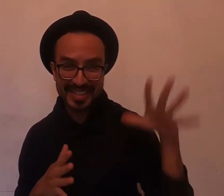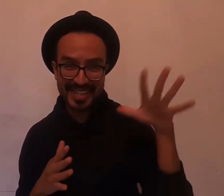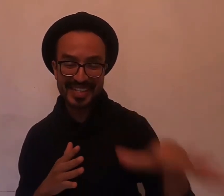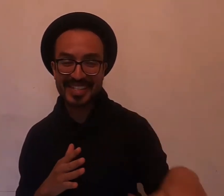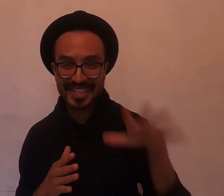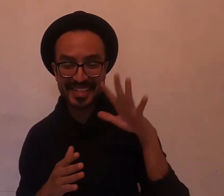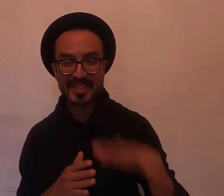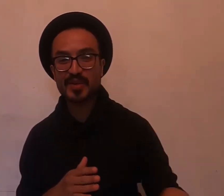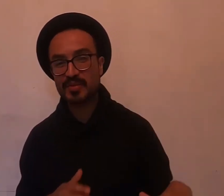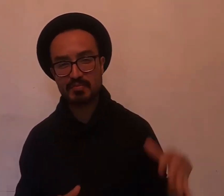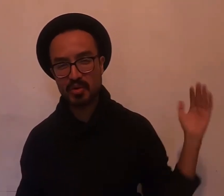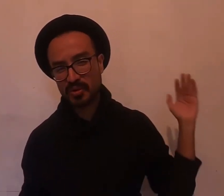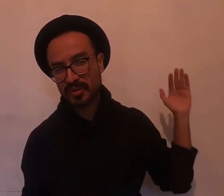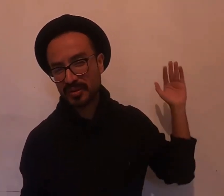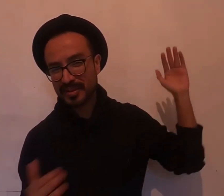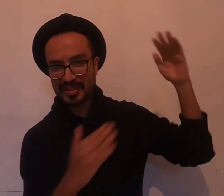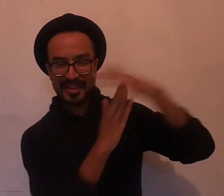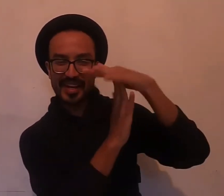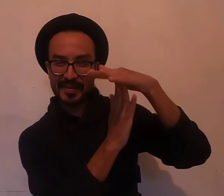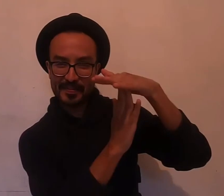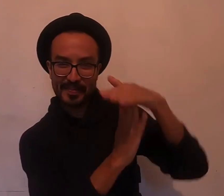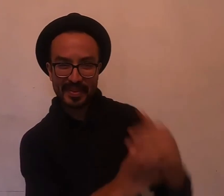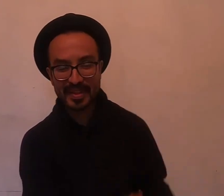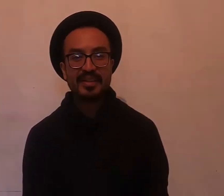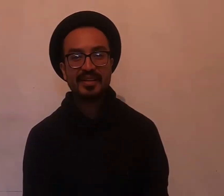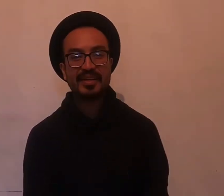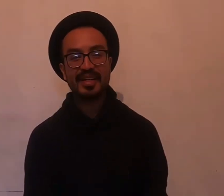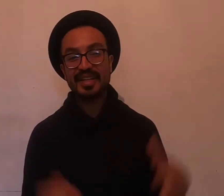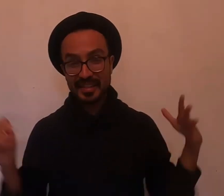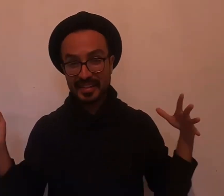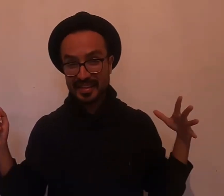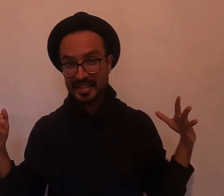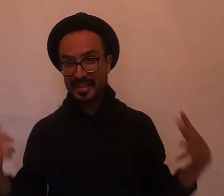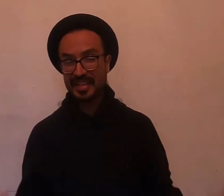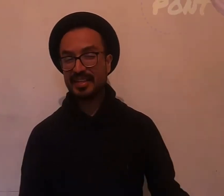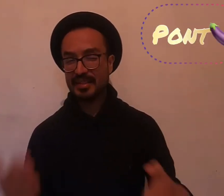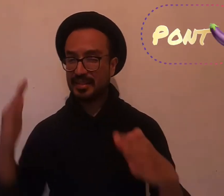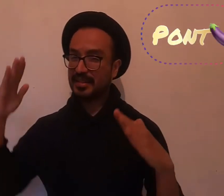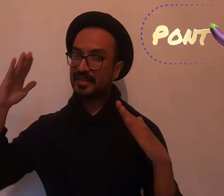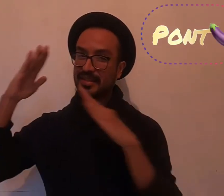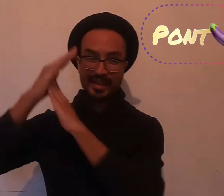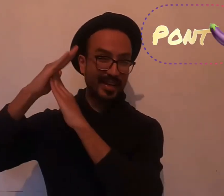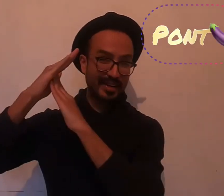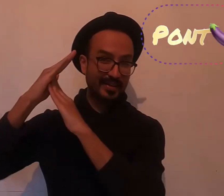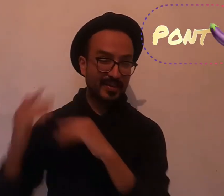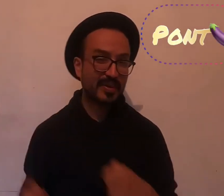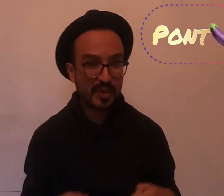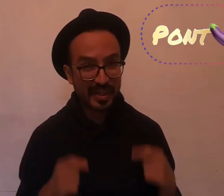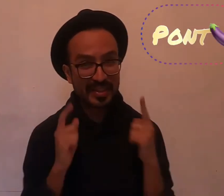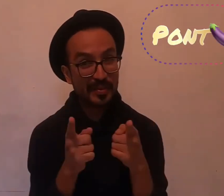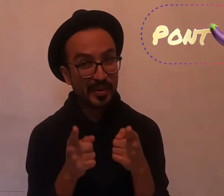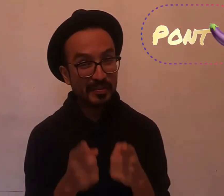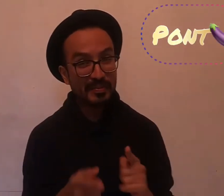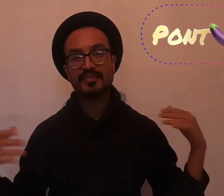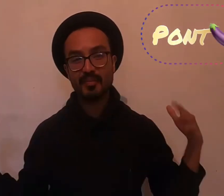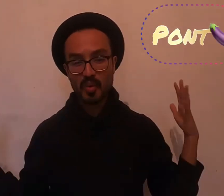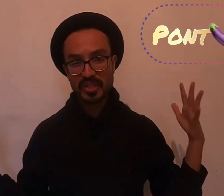de esta sección, pontea. Teo, en Resiliente Colectivo, muchas